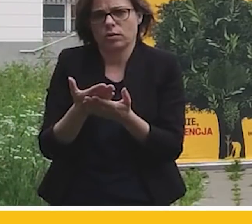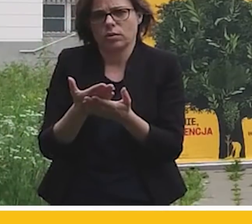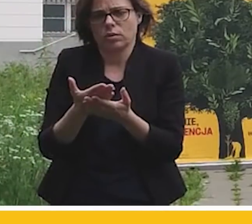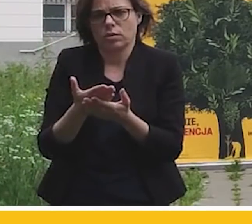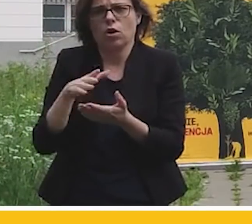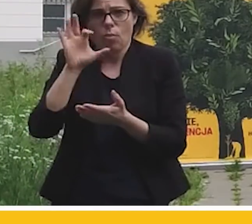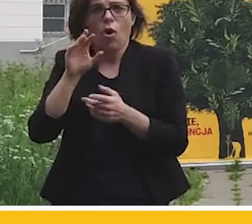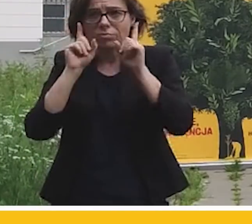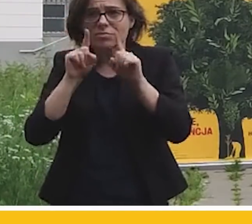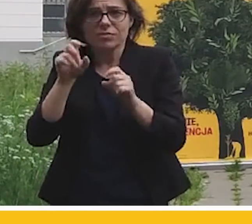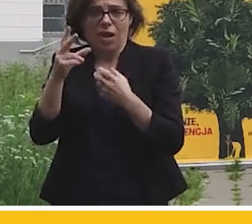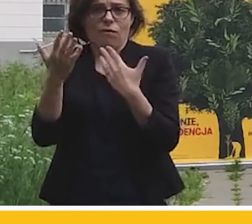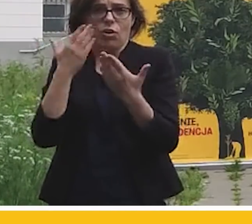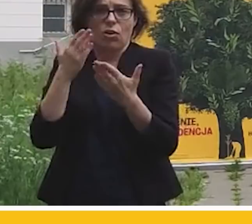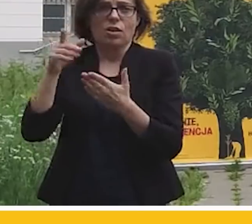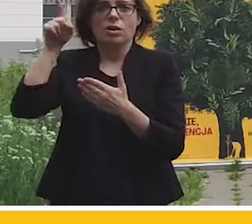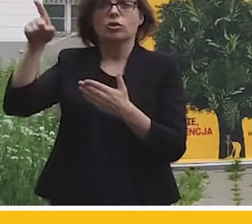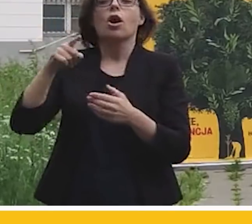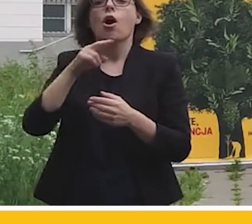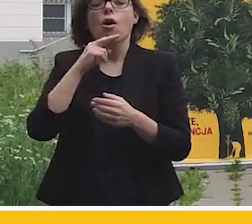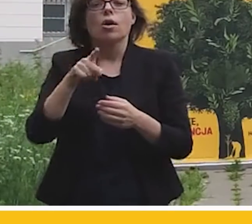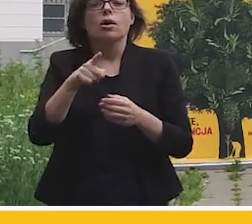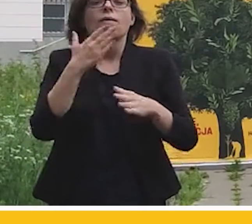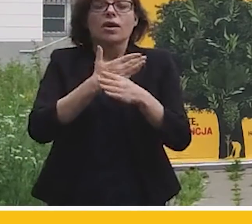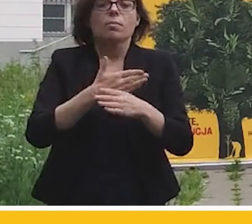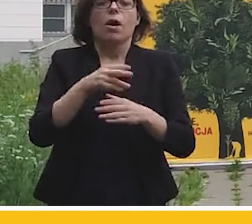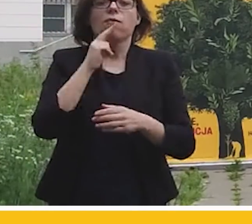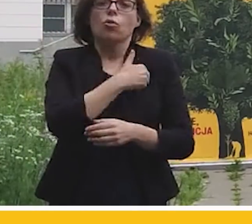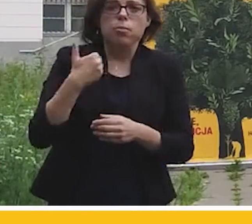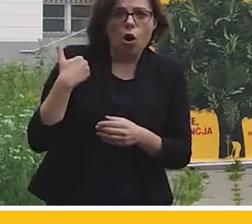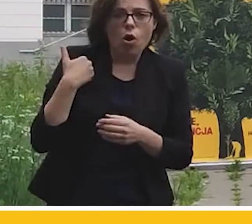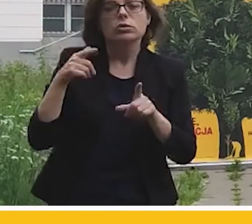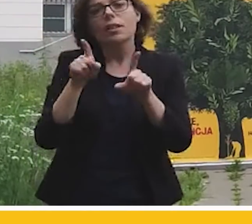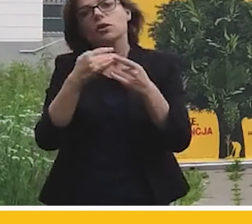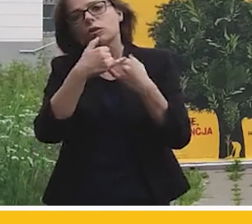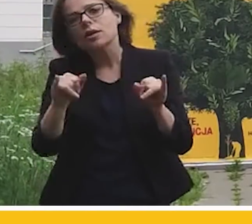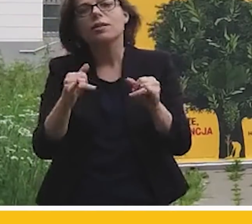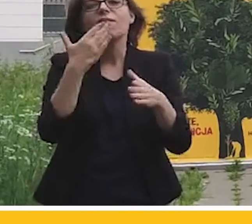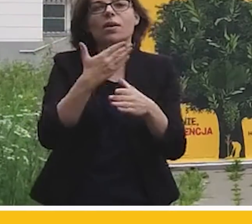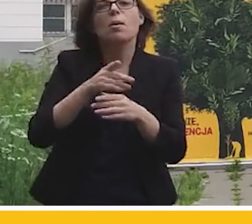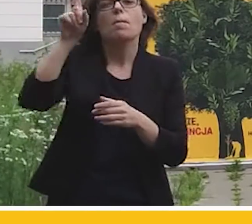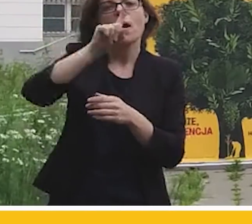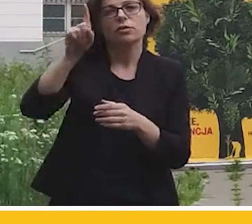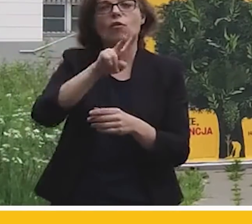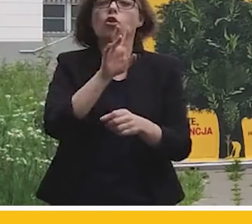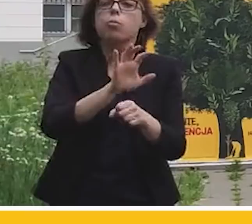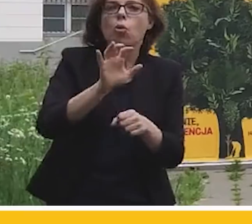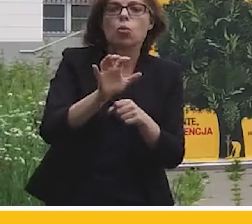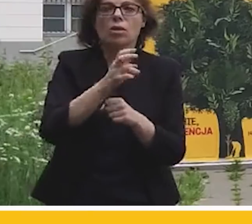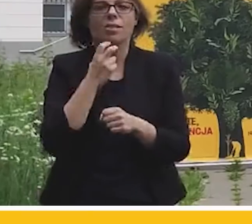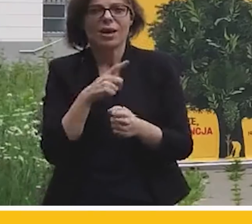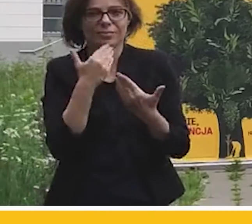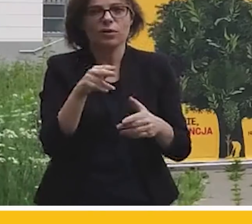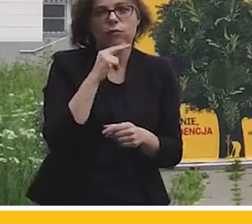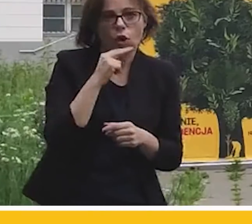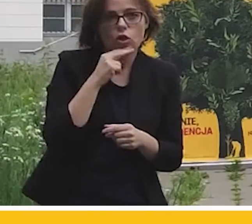Bo to na tym rzecz polega, że ci w wodach polskich i ci w tych wszystkich spółkach skarbu państwa produkujących energię z wody i tak